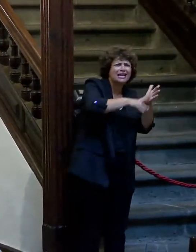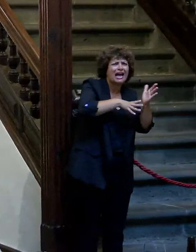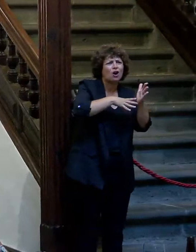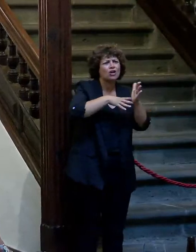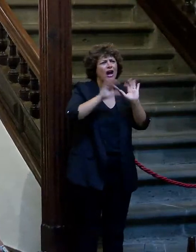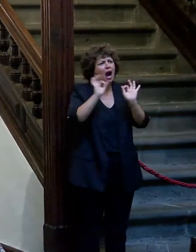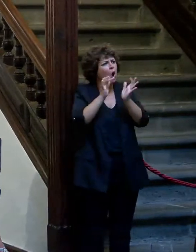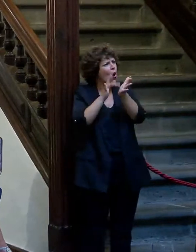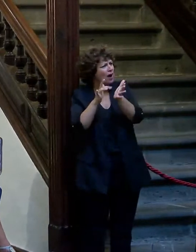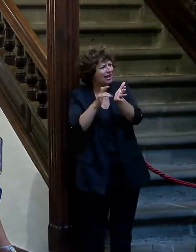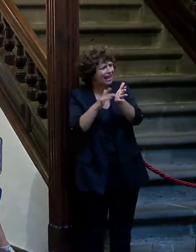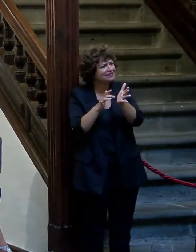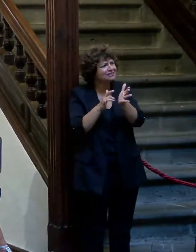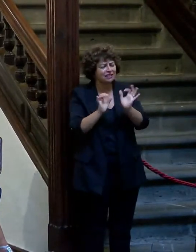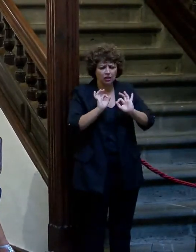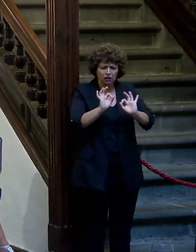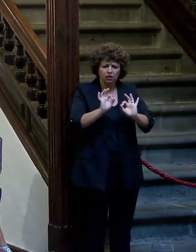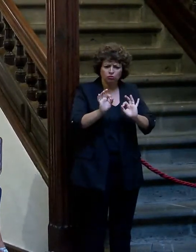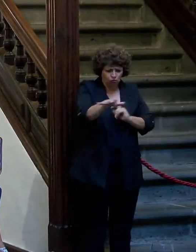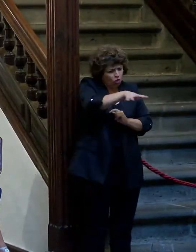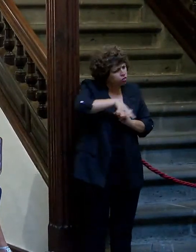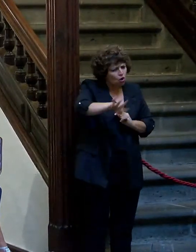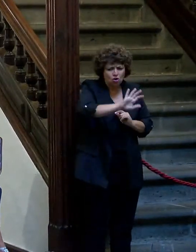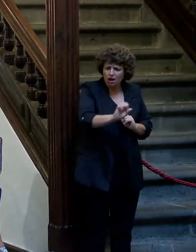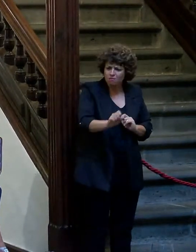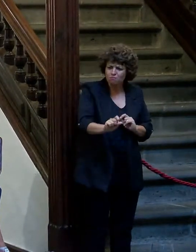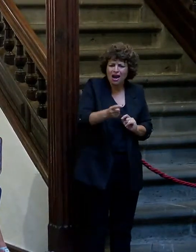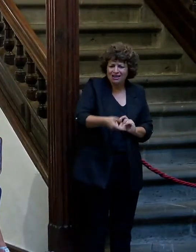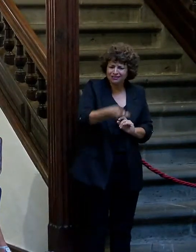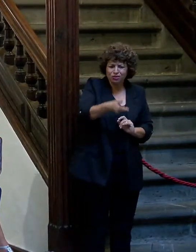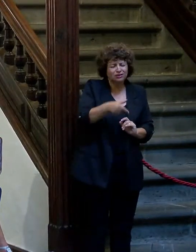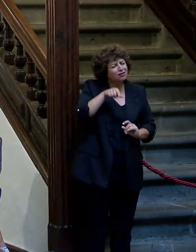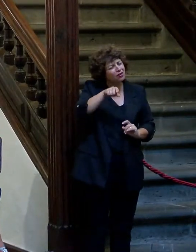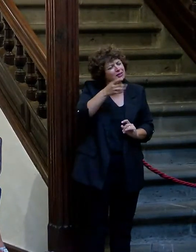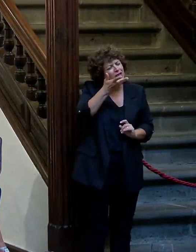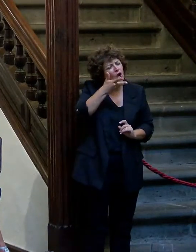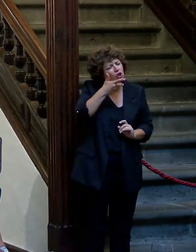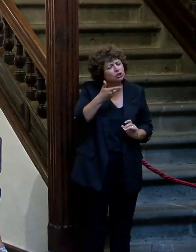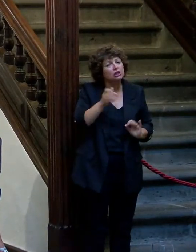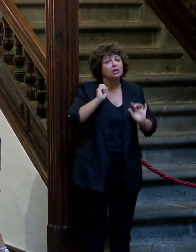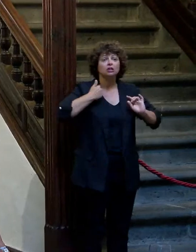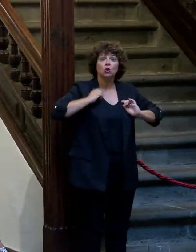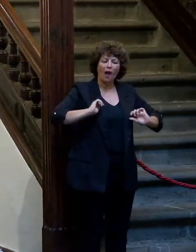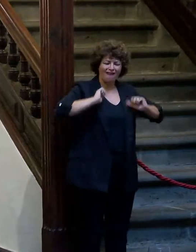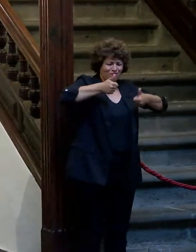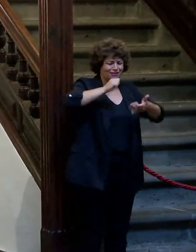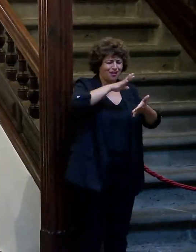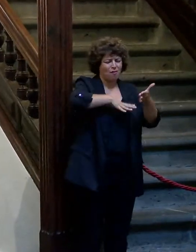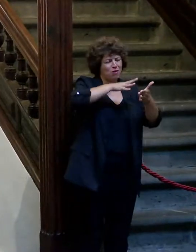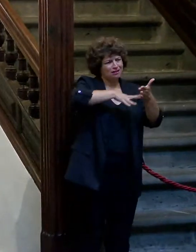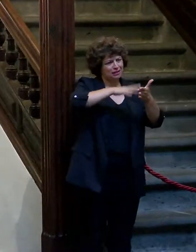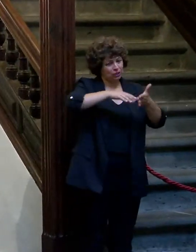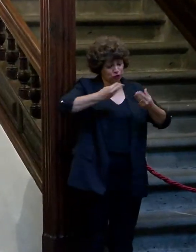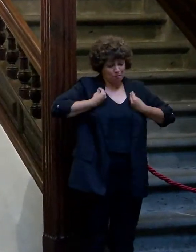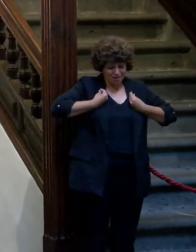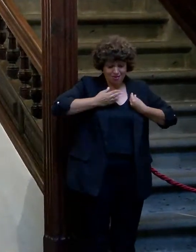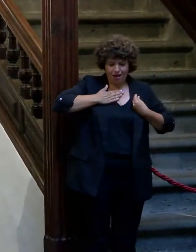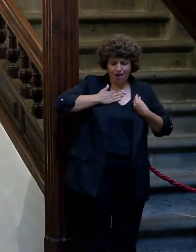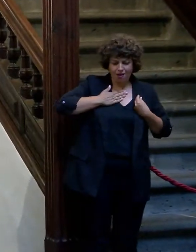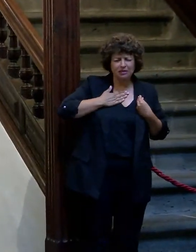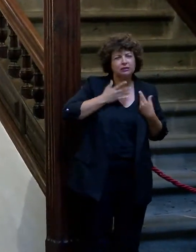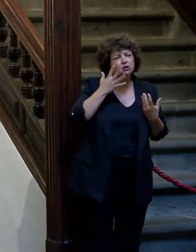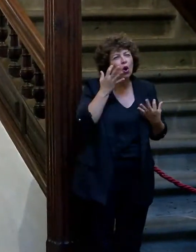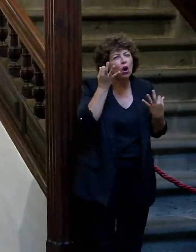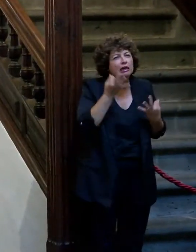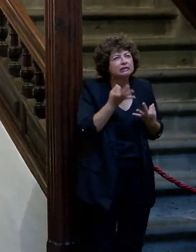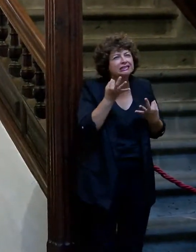Valencia fueron tus grandes lugares o donde realmente a ti se te conoció. Hombre, yo empecé en Barcelona, o sea, yo mi vida creo